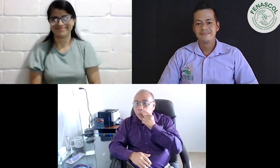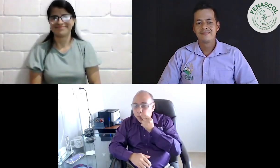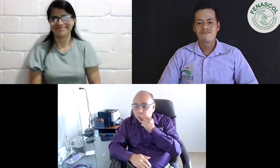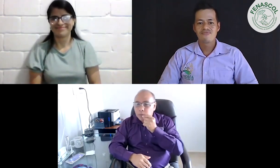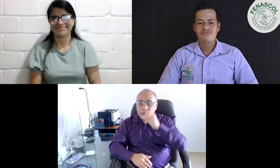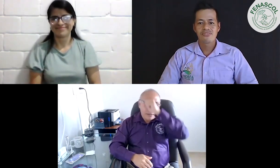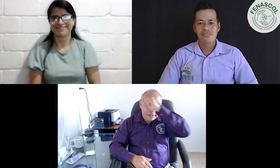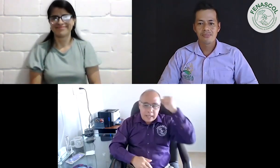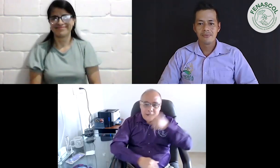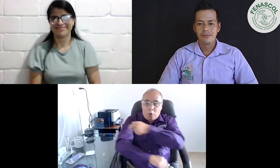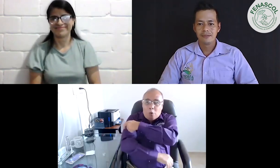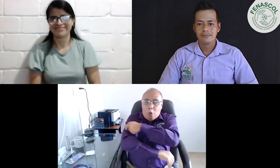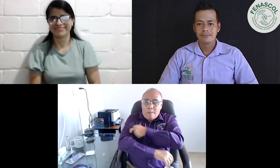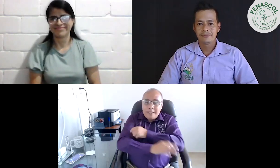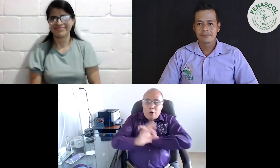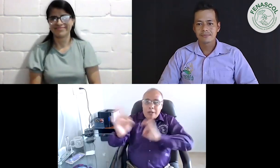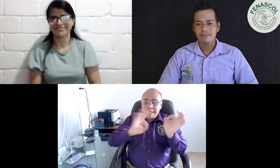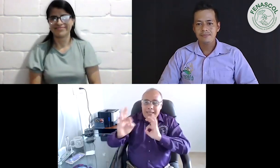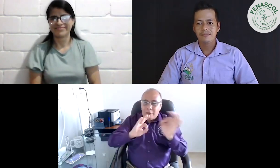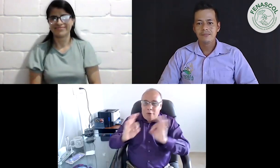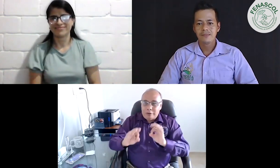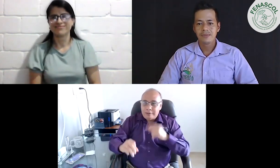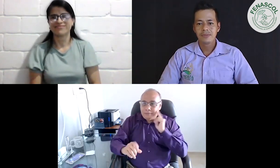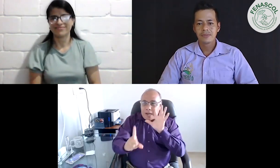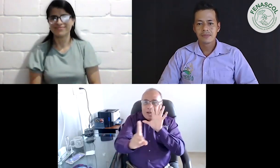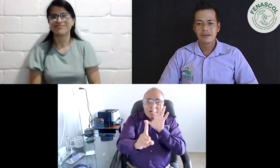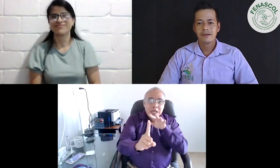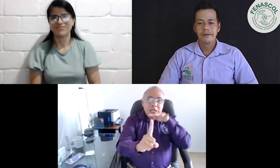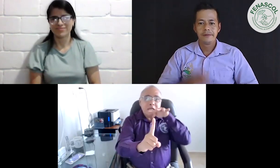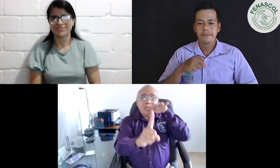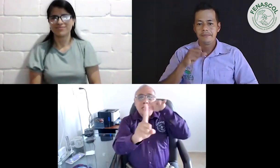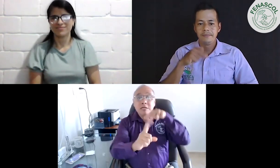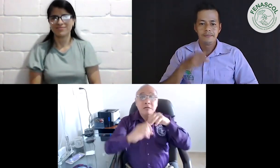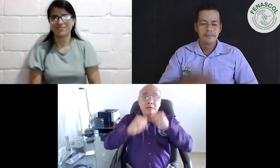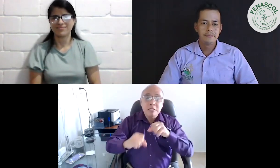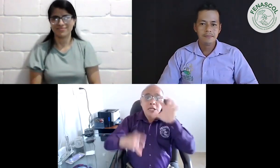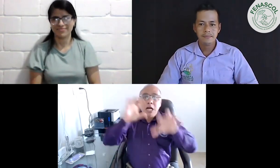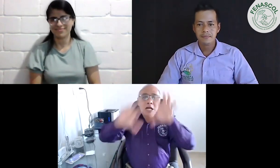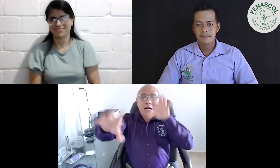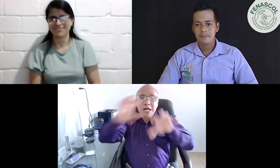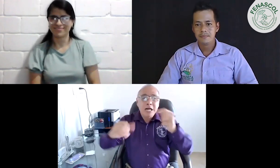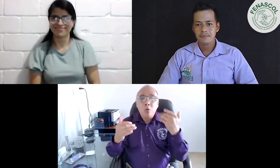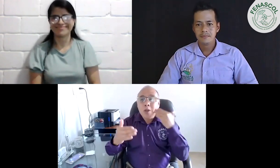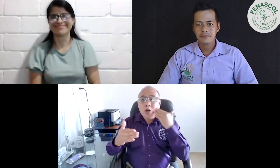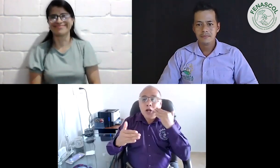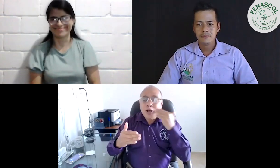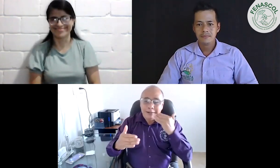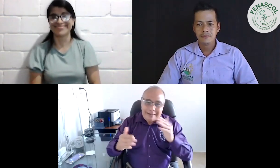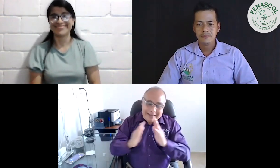vamos a ser menos insistentes durante este tiempo. Tanto Duvernay como Sandra son parte del Comité Organizador para la